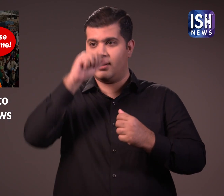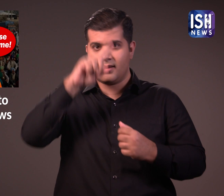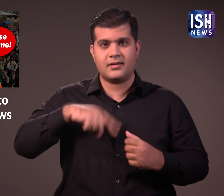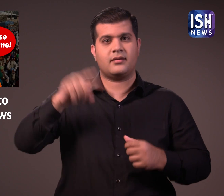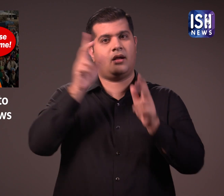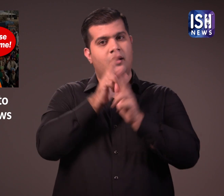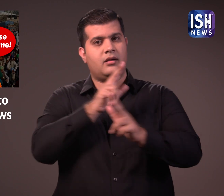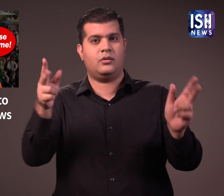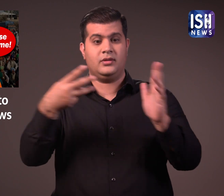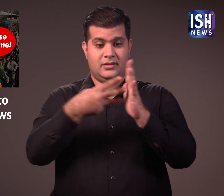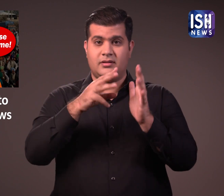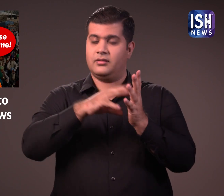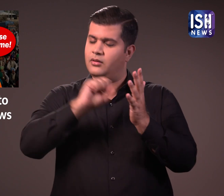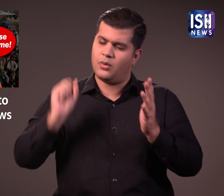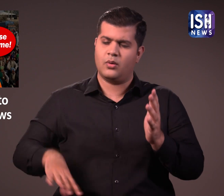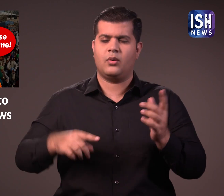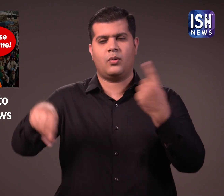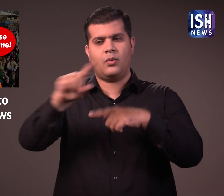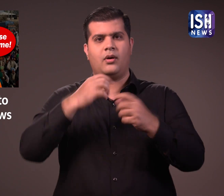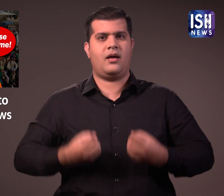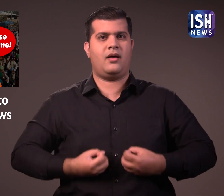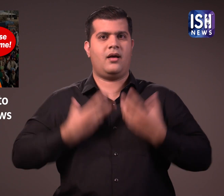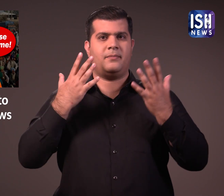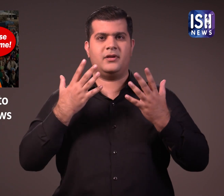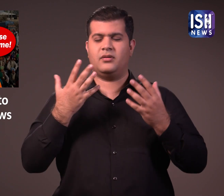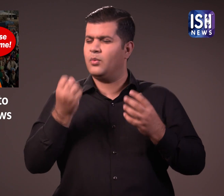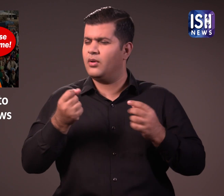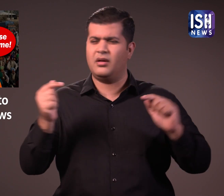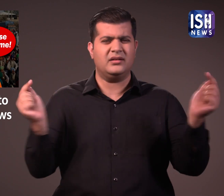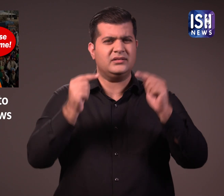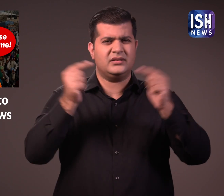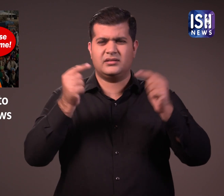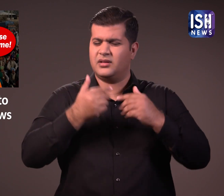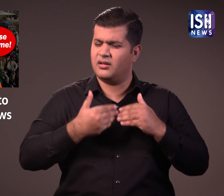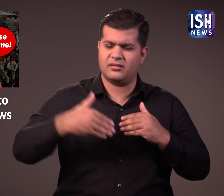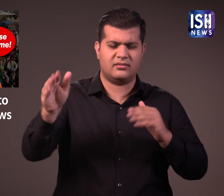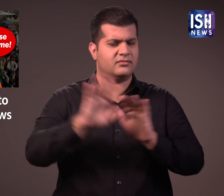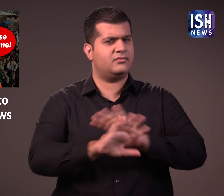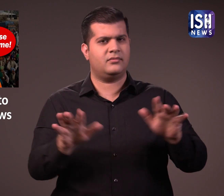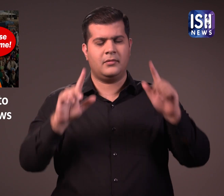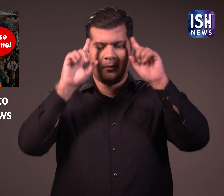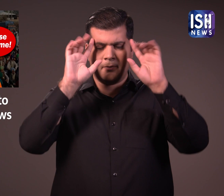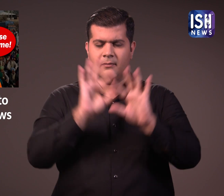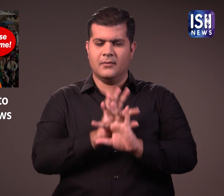मैं देश को बताना चाहता हूँ कि हम कानुन वापस ले रहे हैं क्यूंकि मैं शान्ती चाहता हूँ